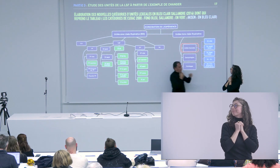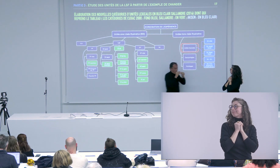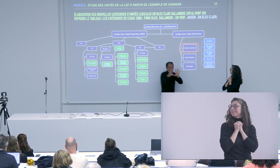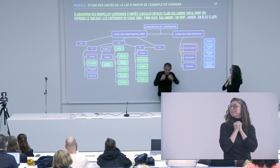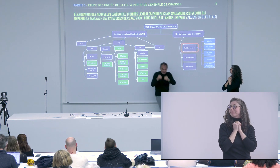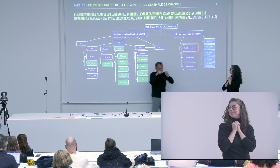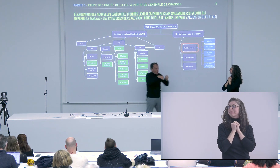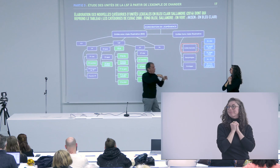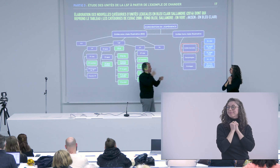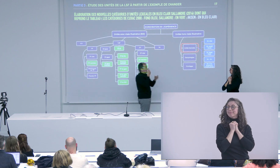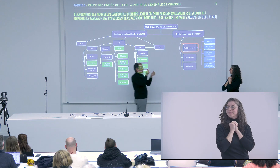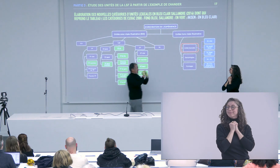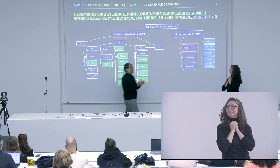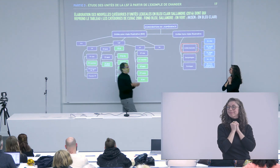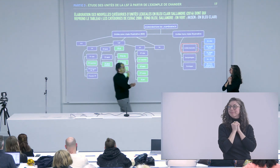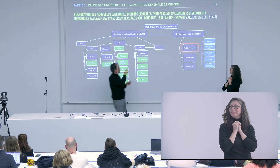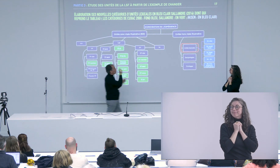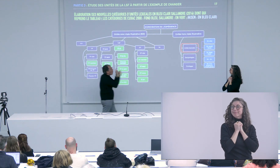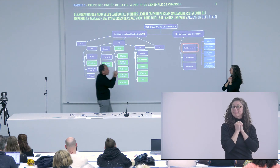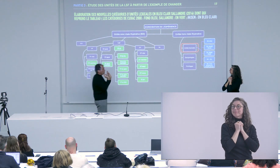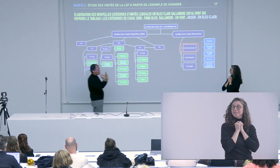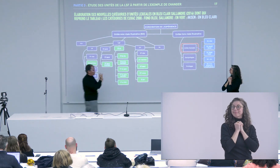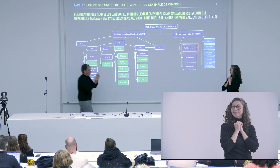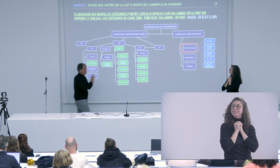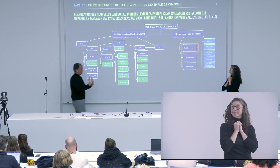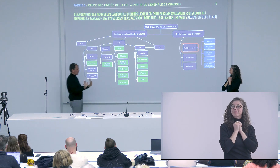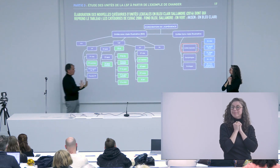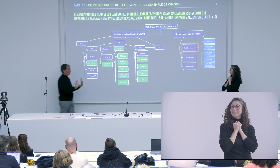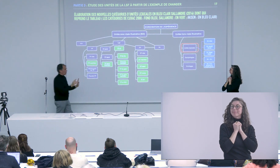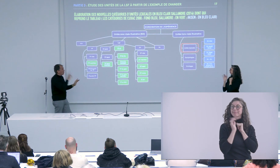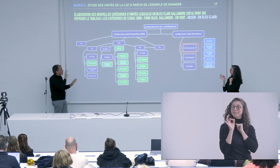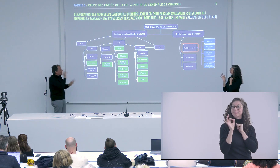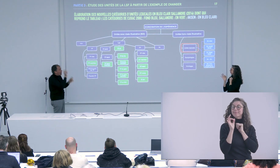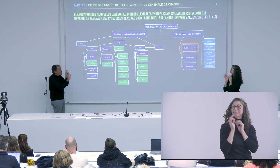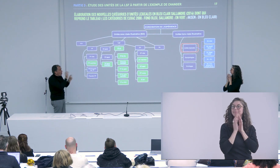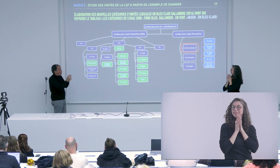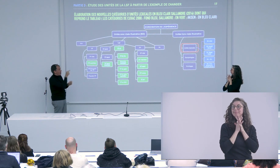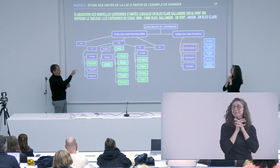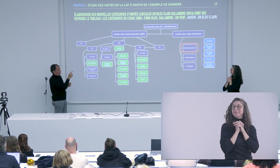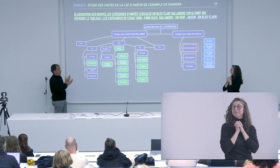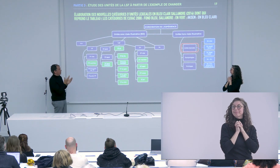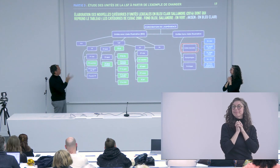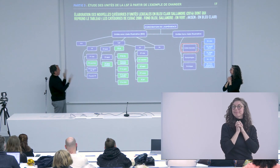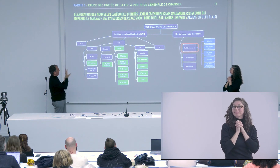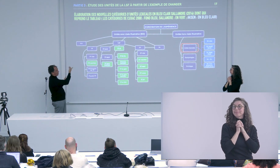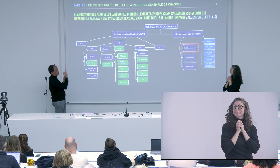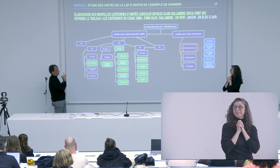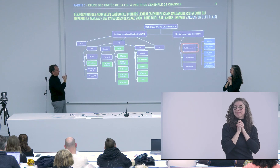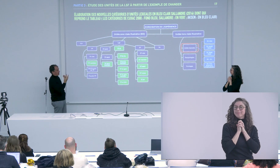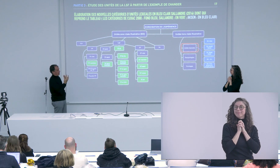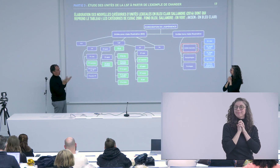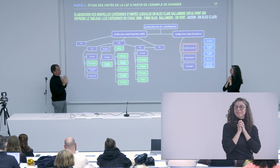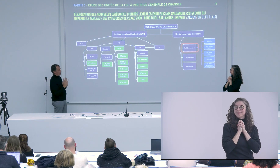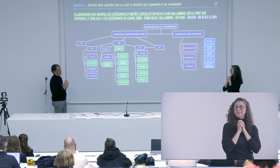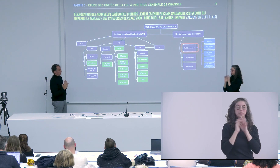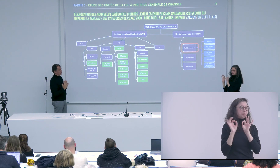on est déjà sur de la description de ce qu'on va trouver c'est juste dans la dénomination que vous avez choisi